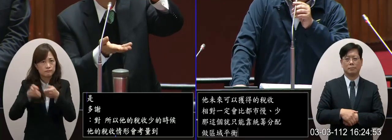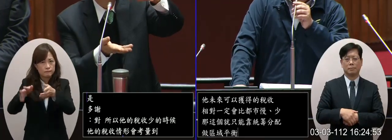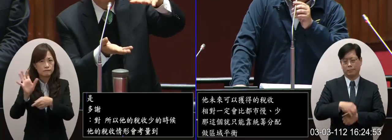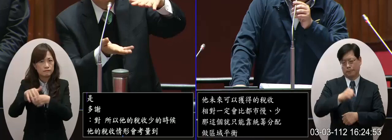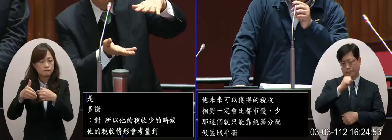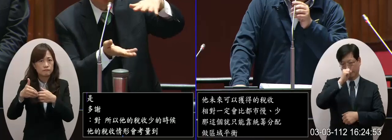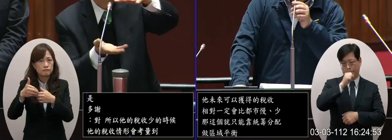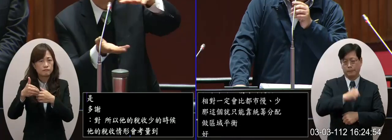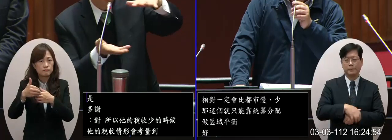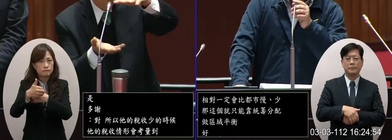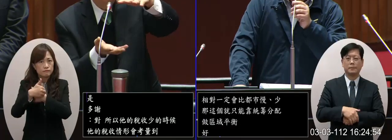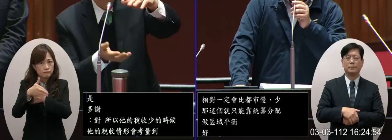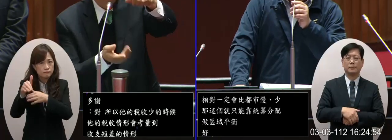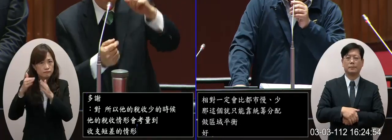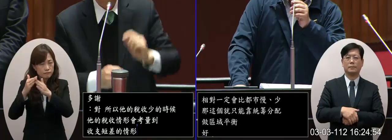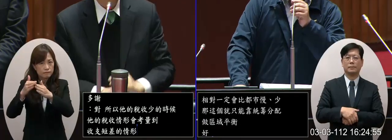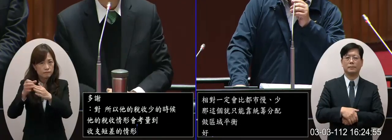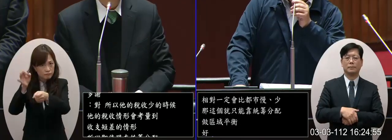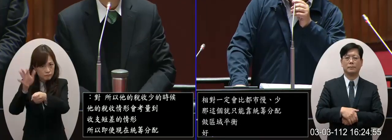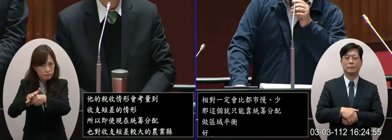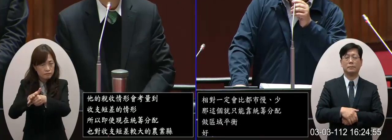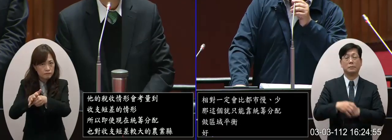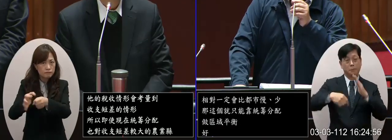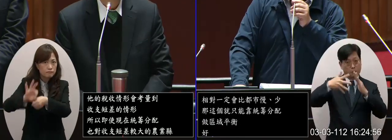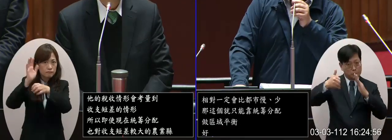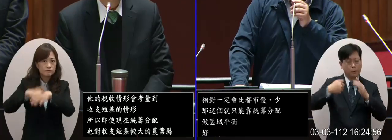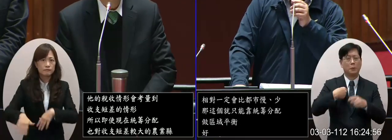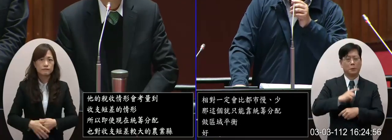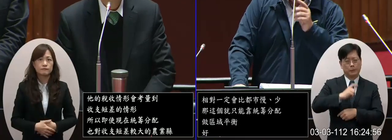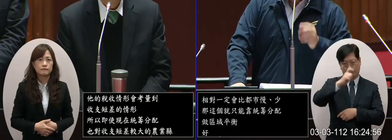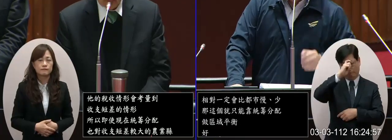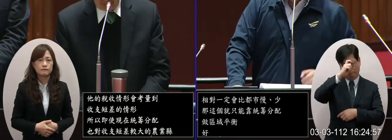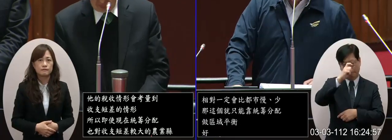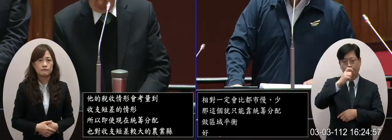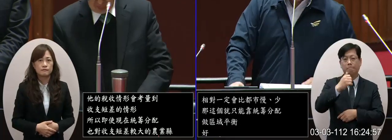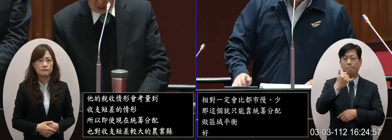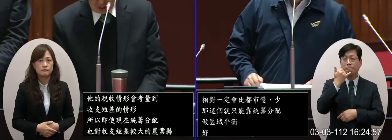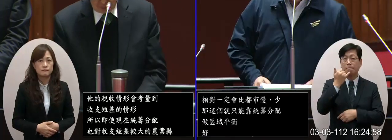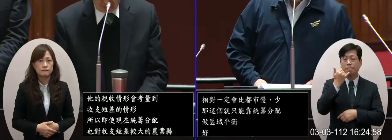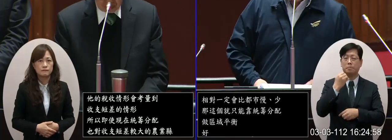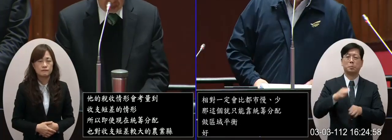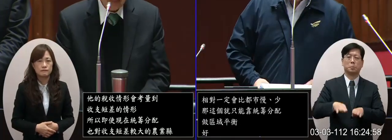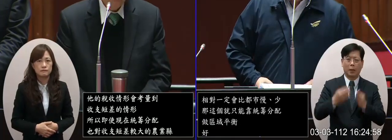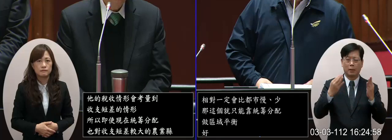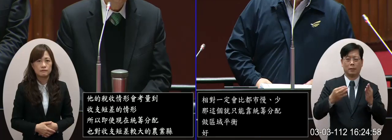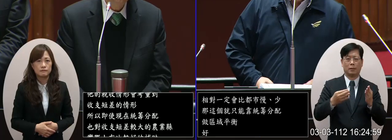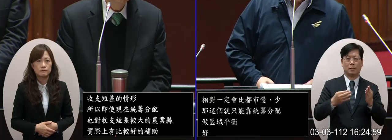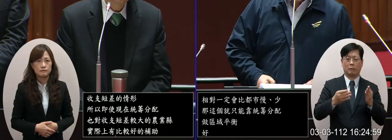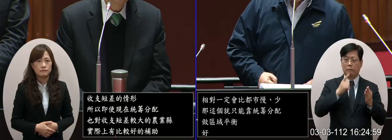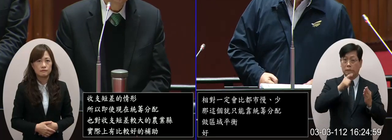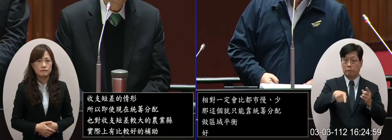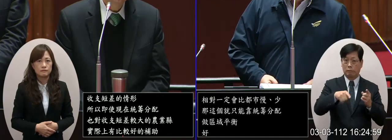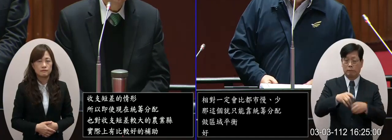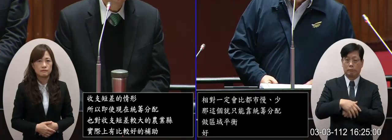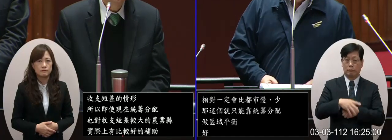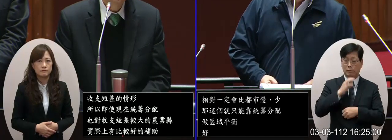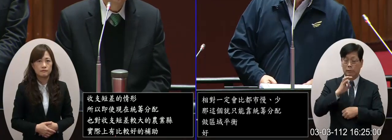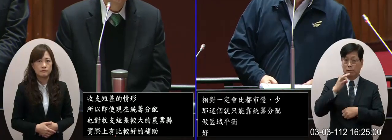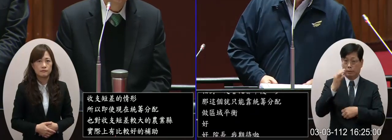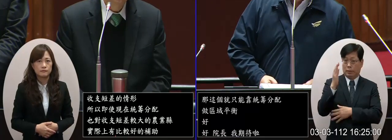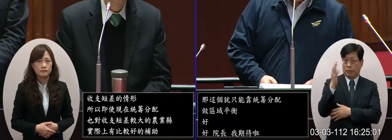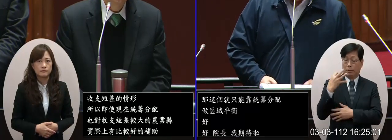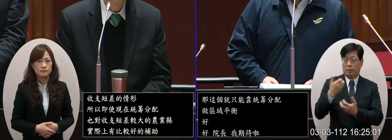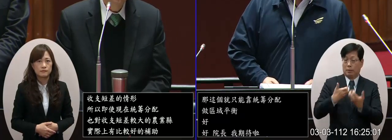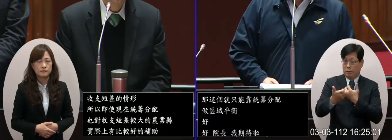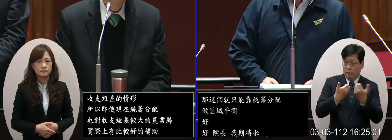那未來要再做什麼檢討也許我期待我們可以啟動這個統籌這個財政收支